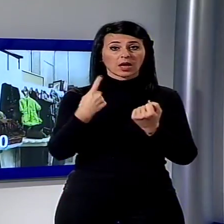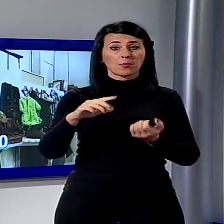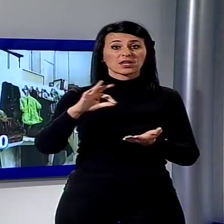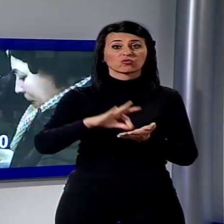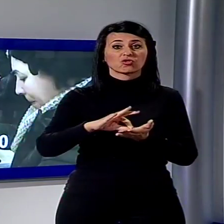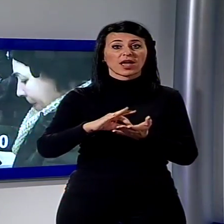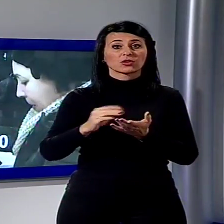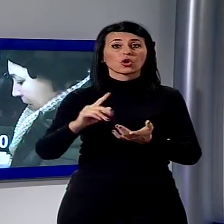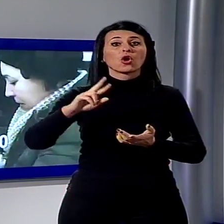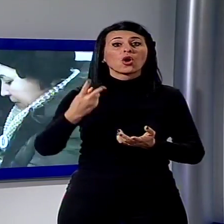solidale.